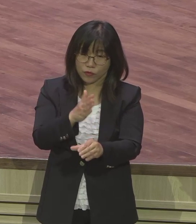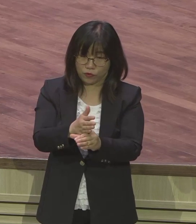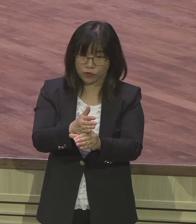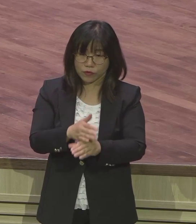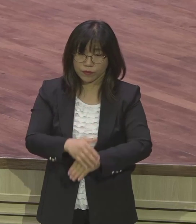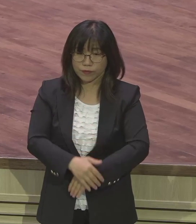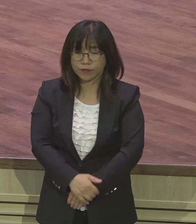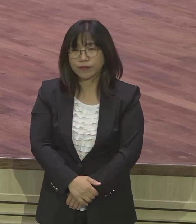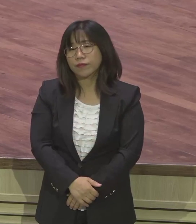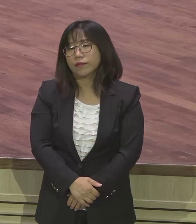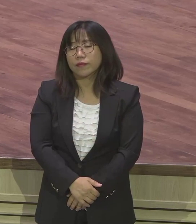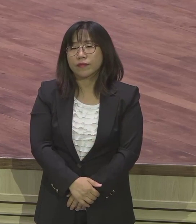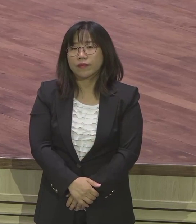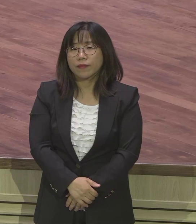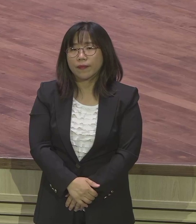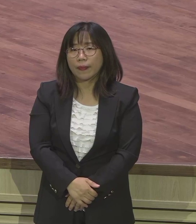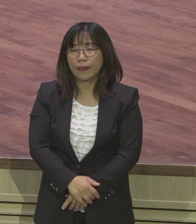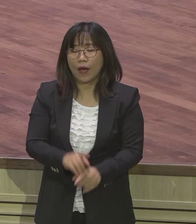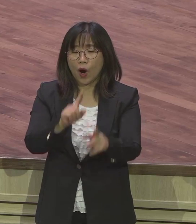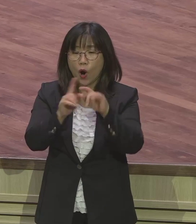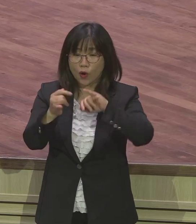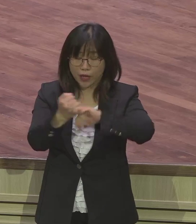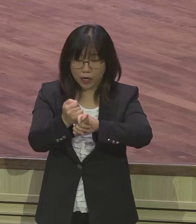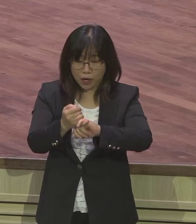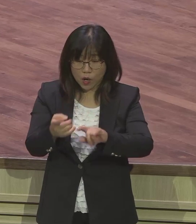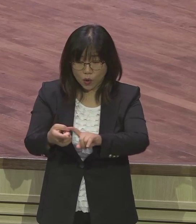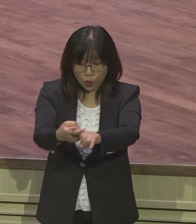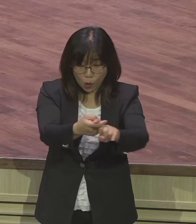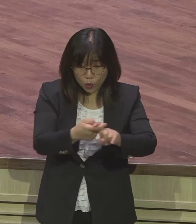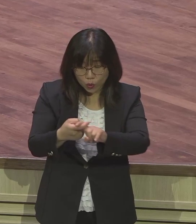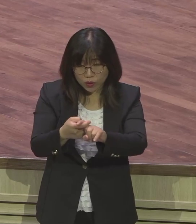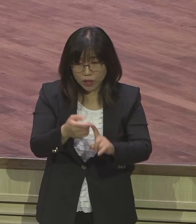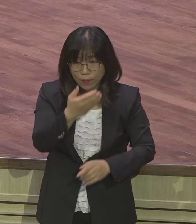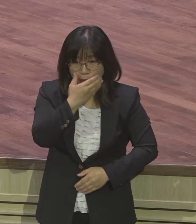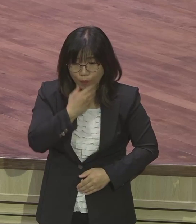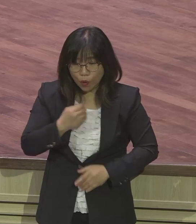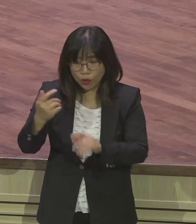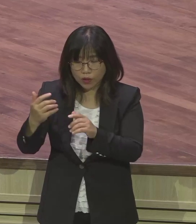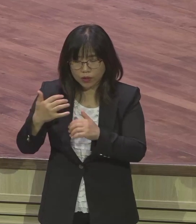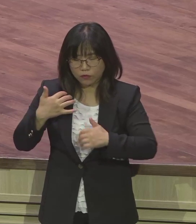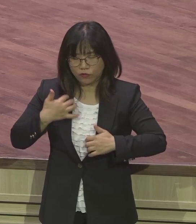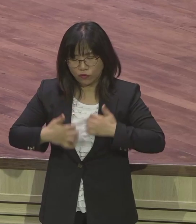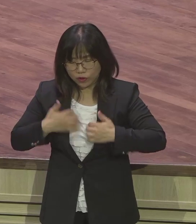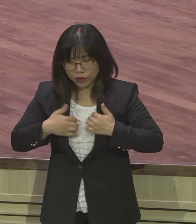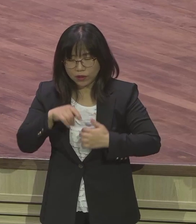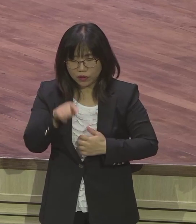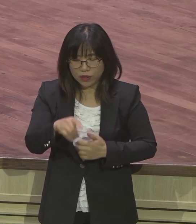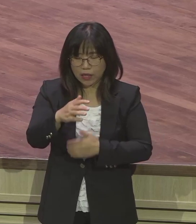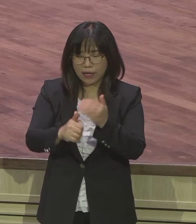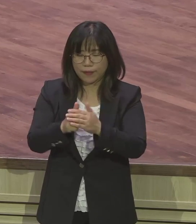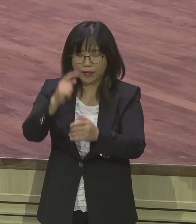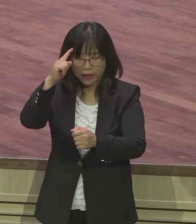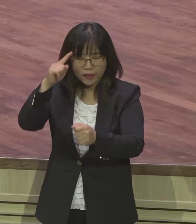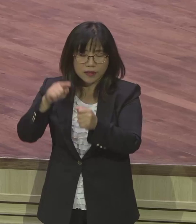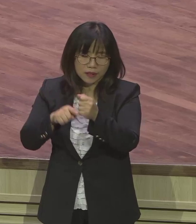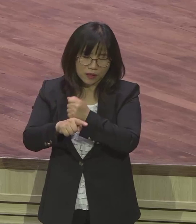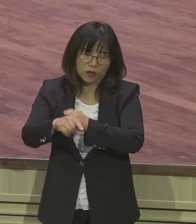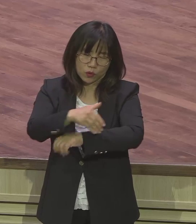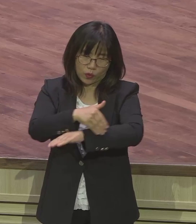무엇보다 이 은약 공동체의 축복을 누리고 정가하는 현장이 되는 것이 하나님의 뜻과 교회예요 그런데 잘 보아야